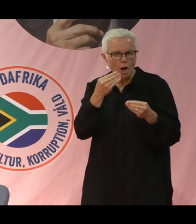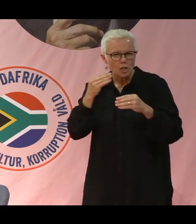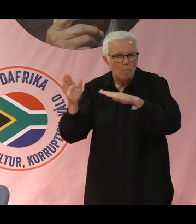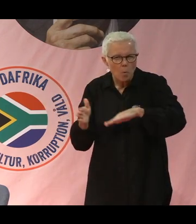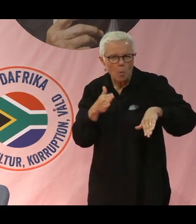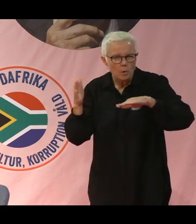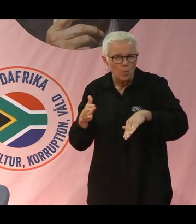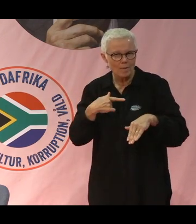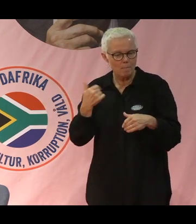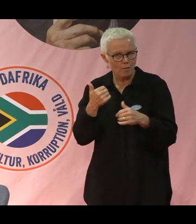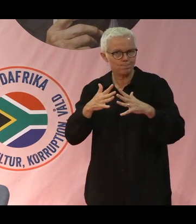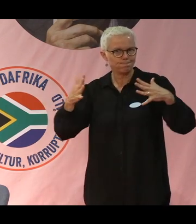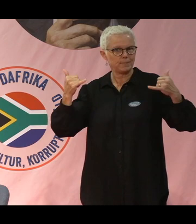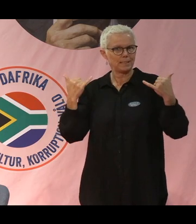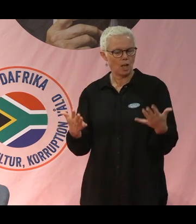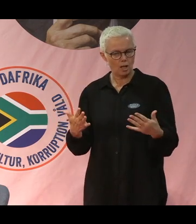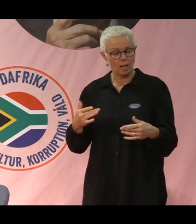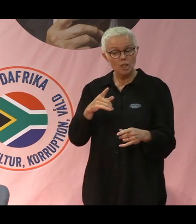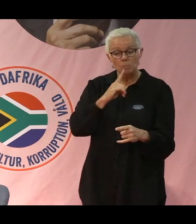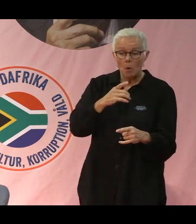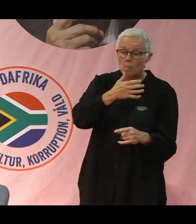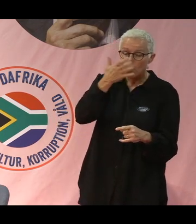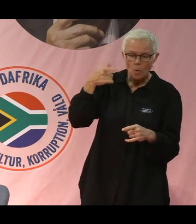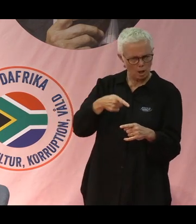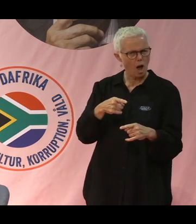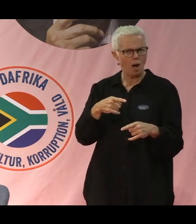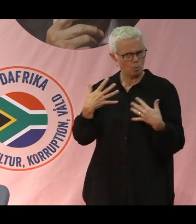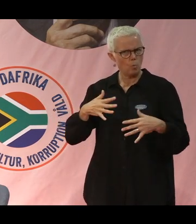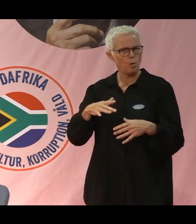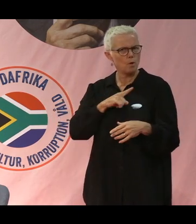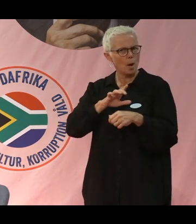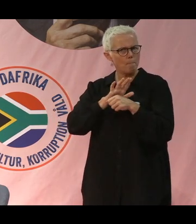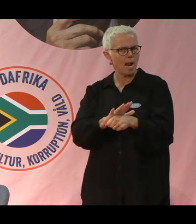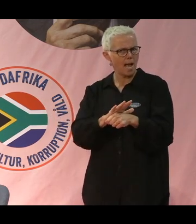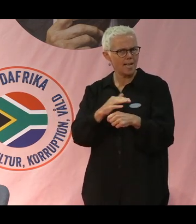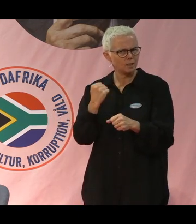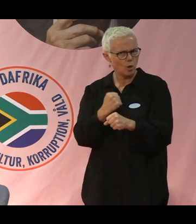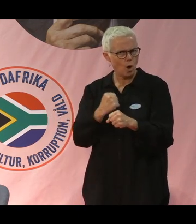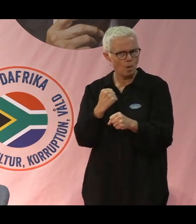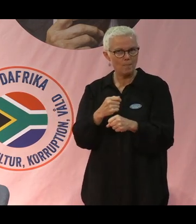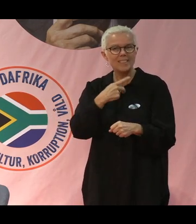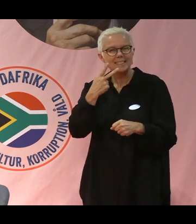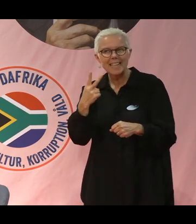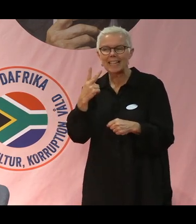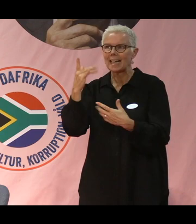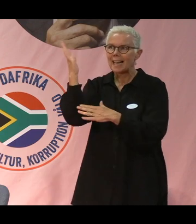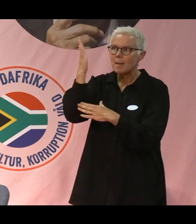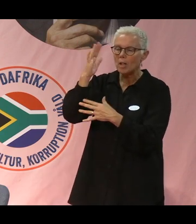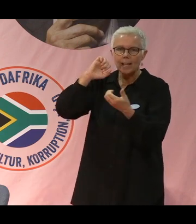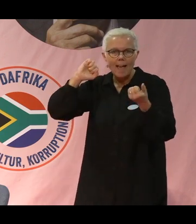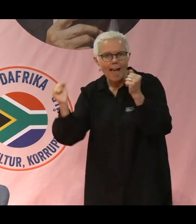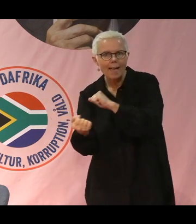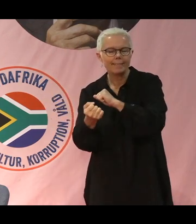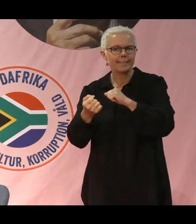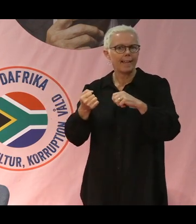mer av idag. småbönder lever under väldigt hård press och det ser vi idag med klimatförändringarna. De